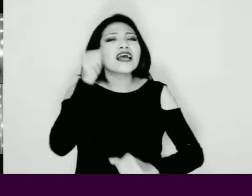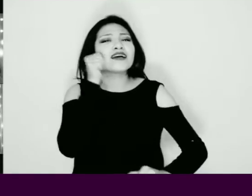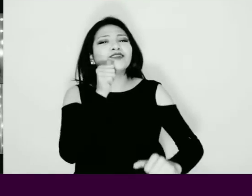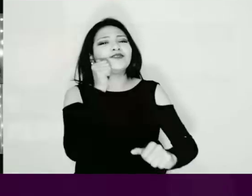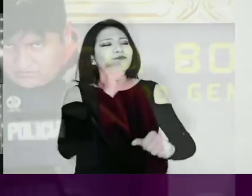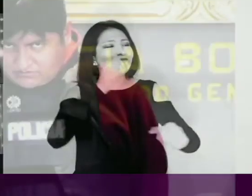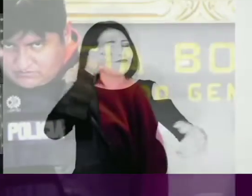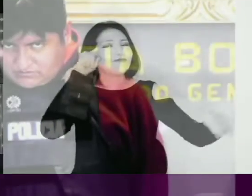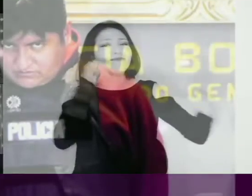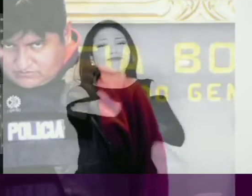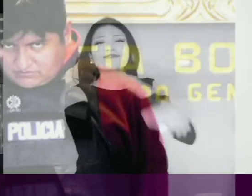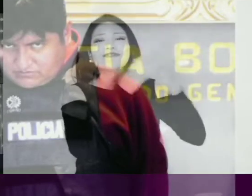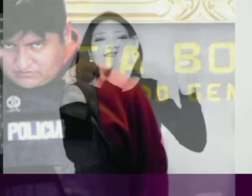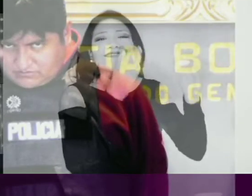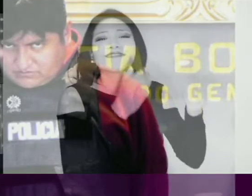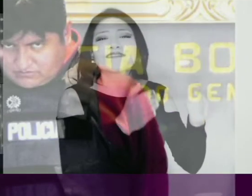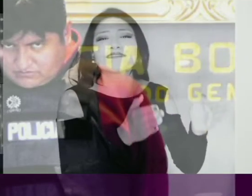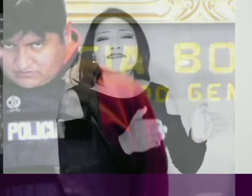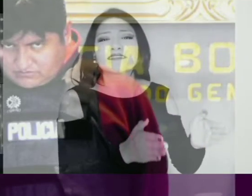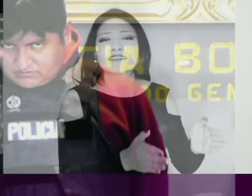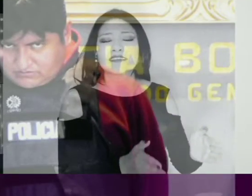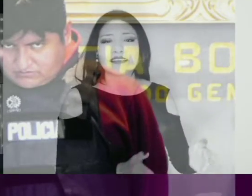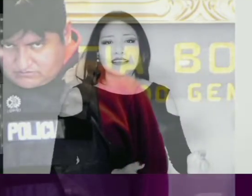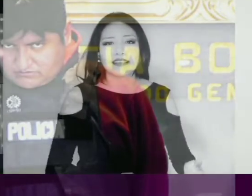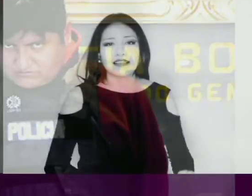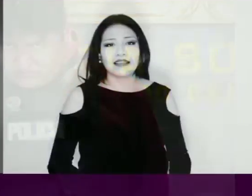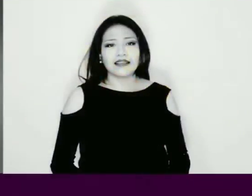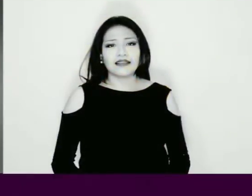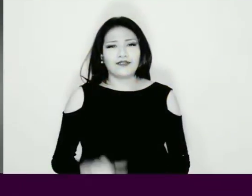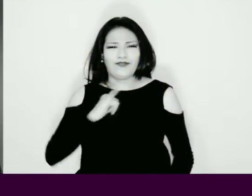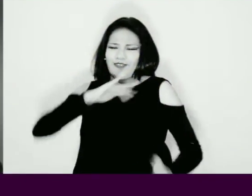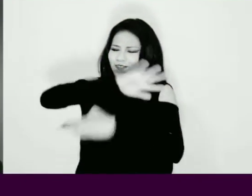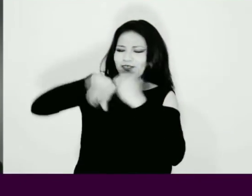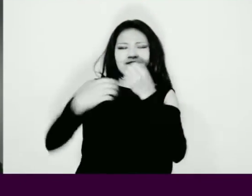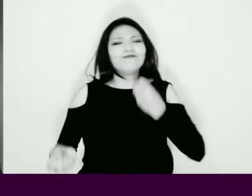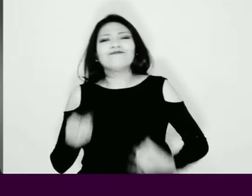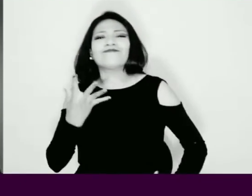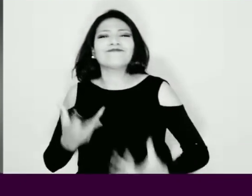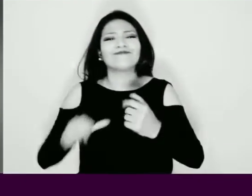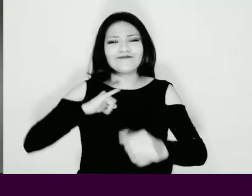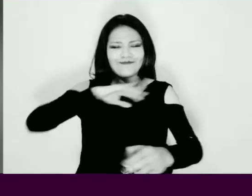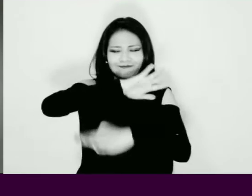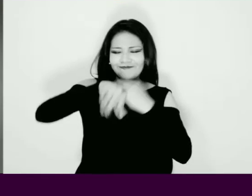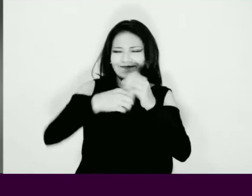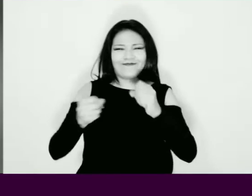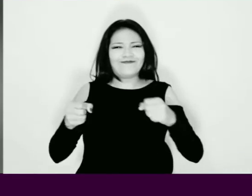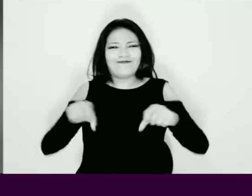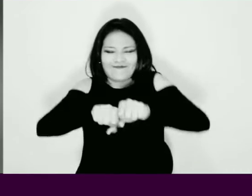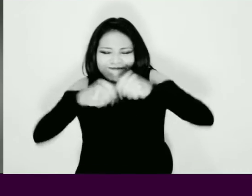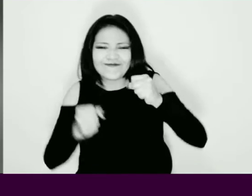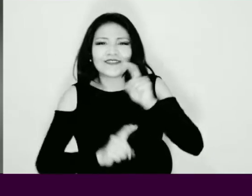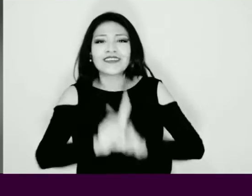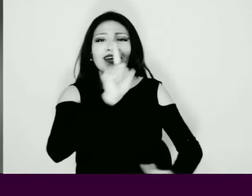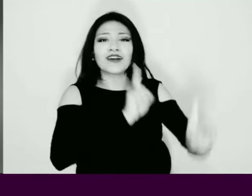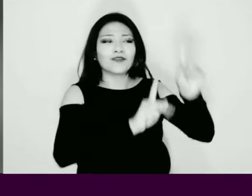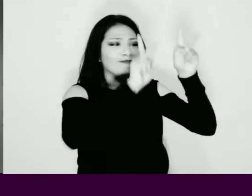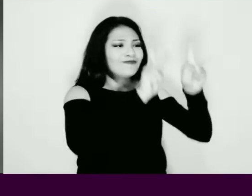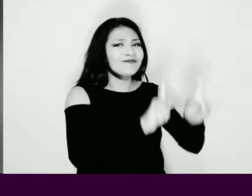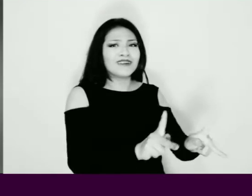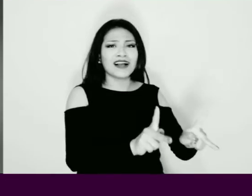El feminicida Yo todo lo incendio, yo todo lo rompo Si un día algún fulano